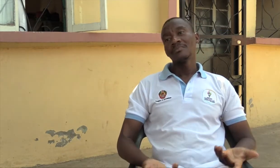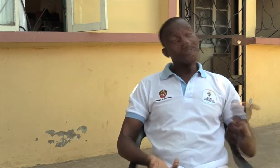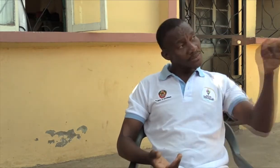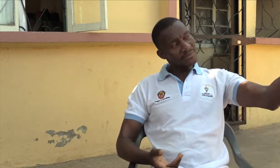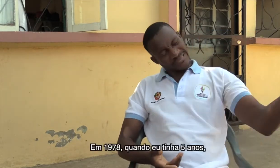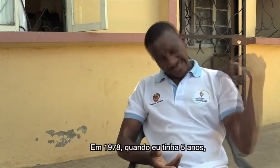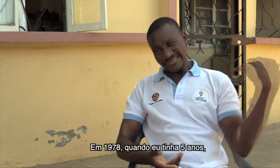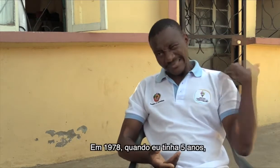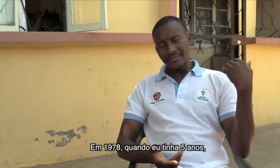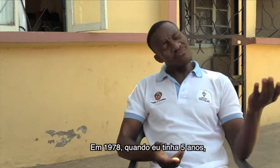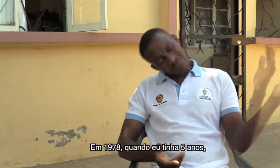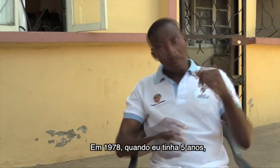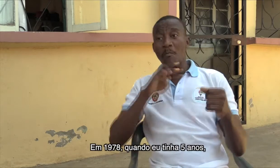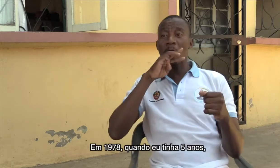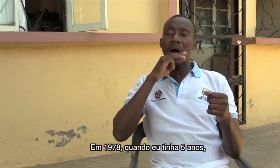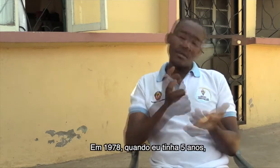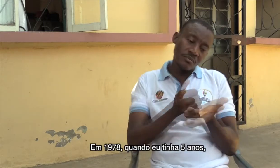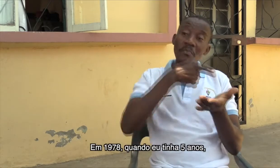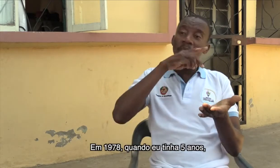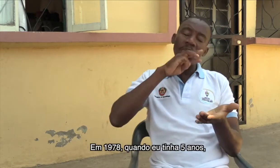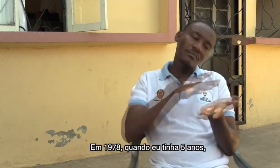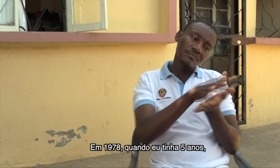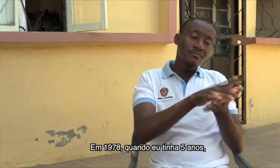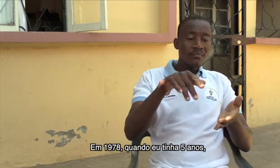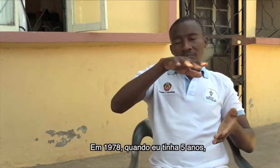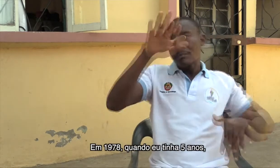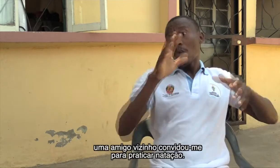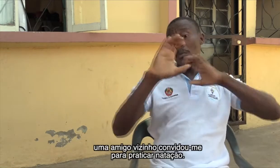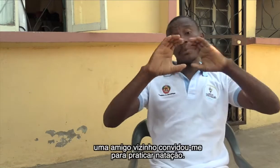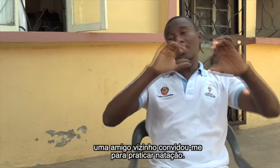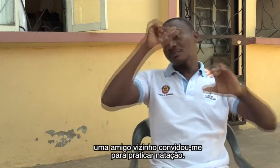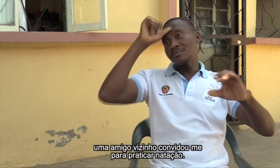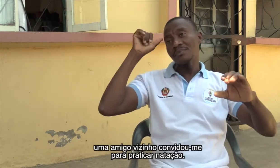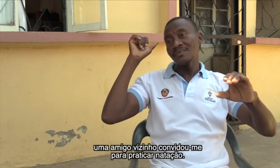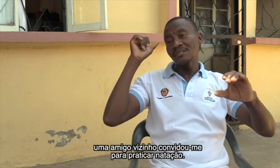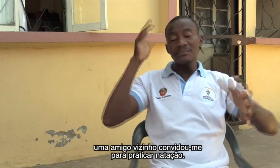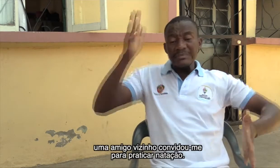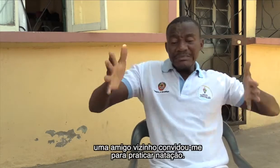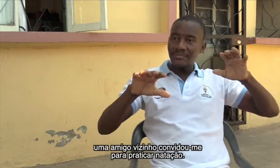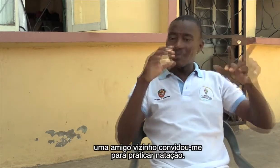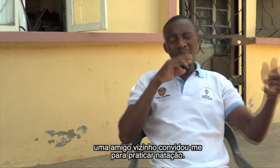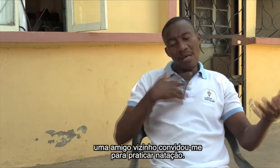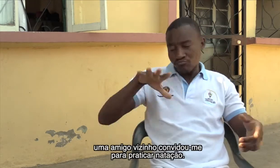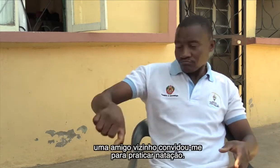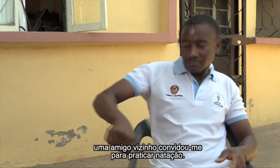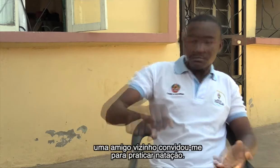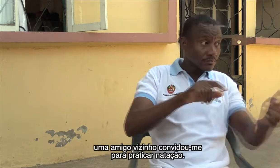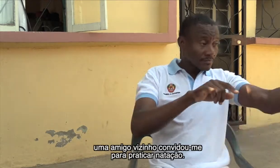Em 1978, quando eu tinha cinco anos, um amigo vizinho convidou-me para praticar